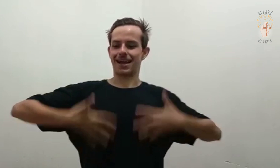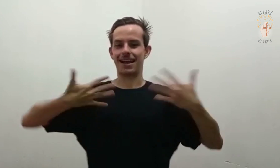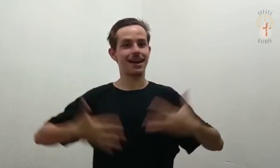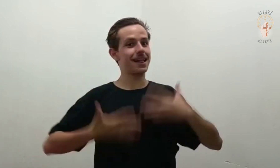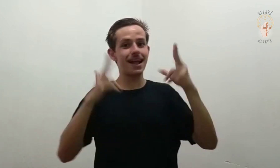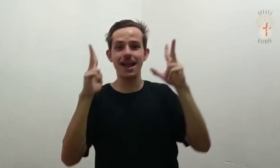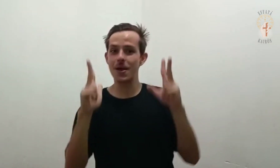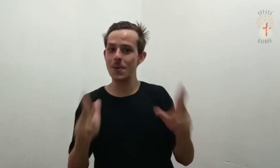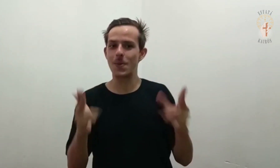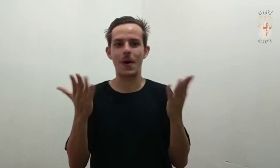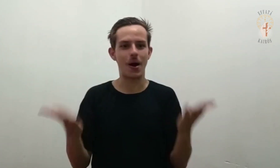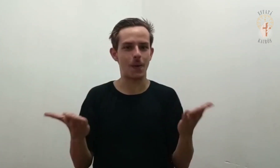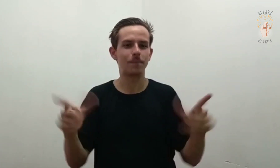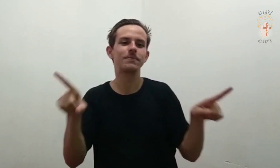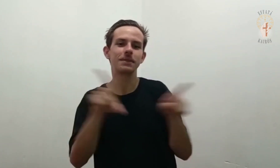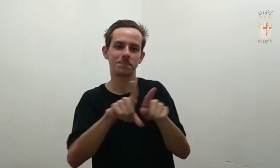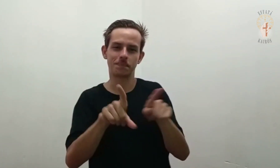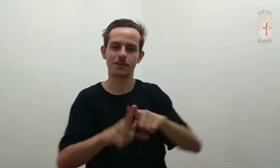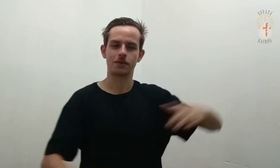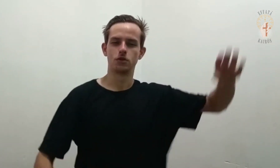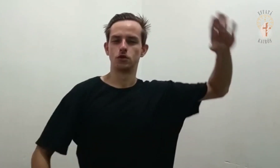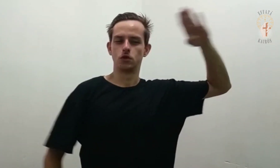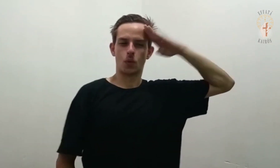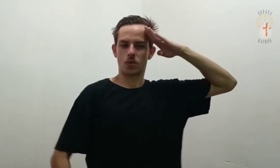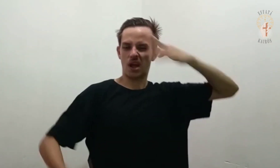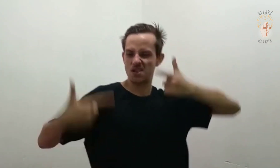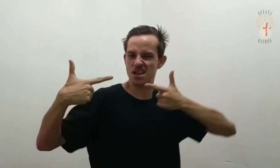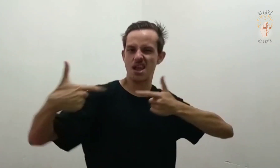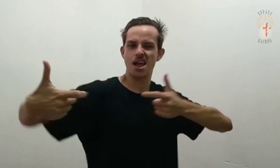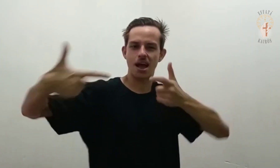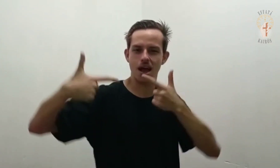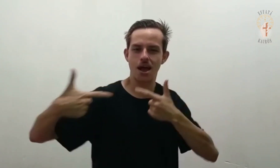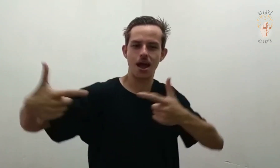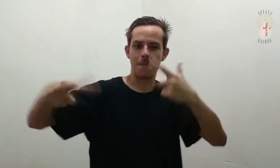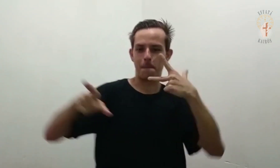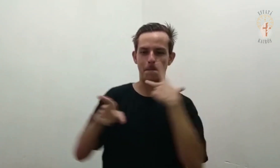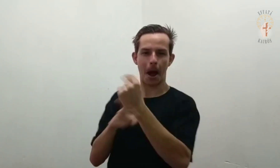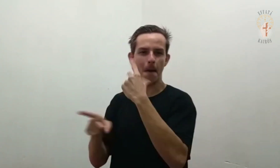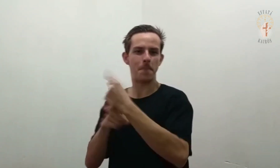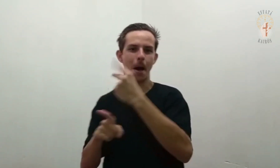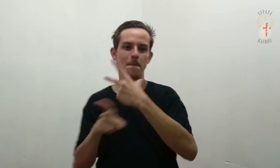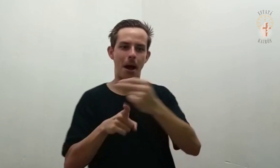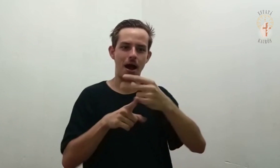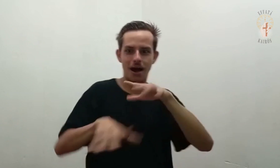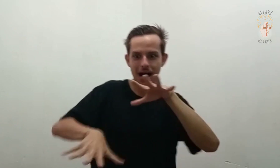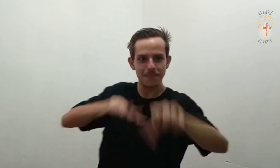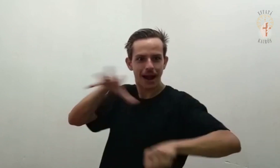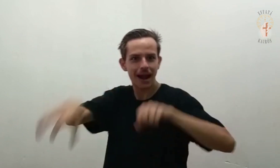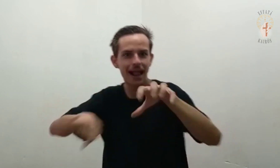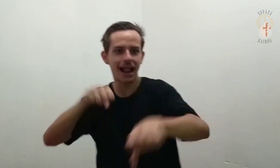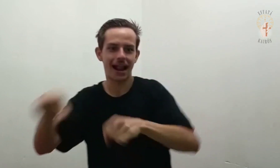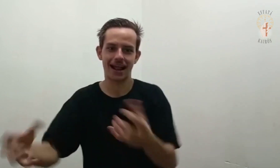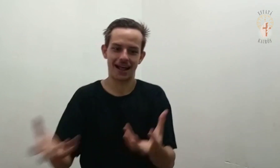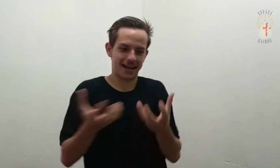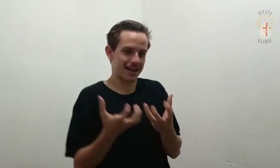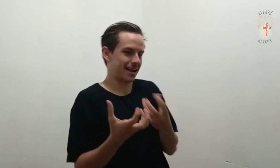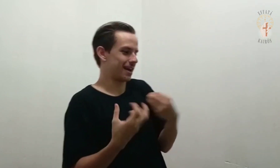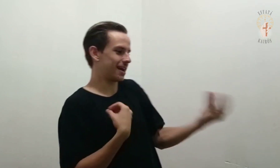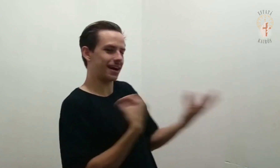Ou, como exaltados guerreiros ao dividirem os